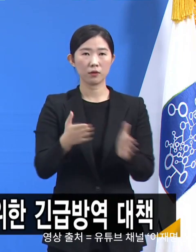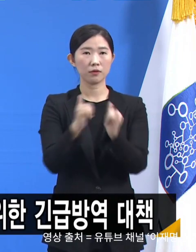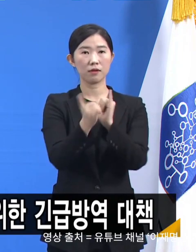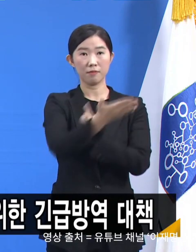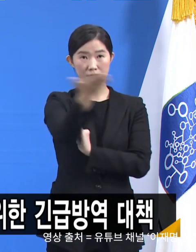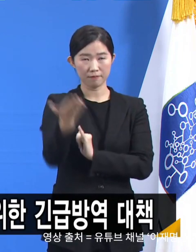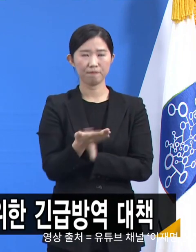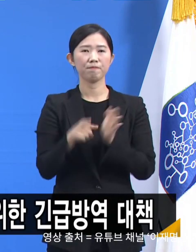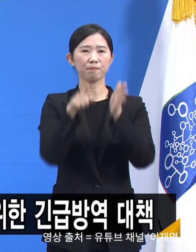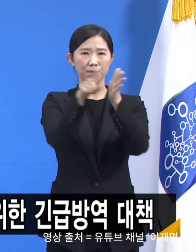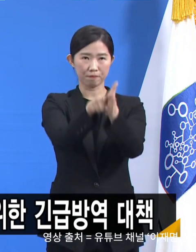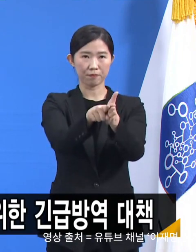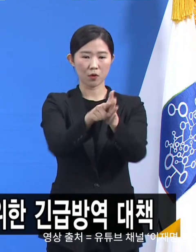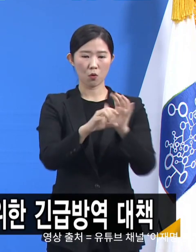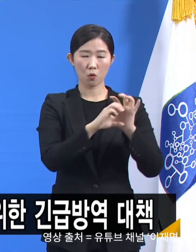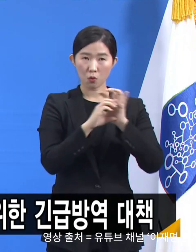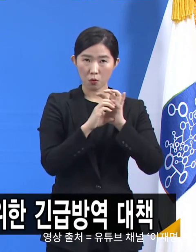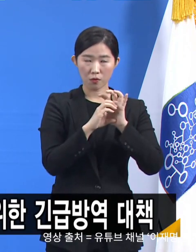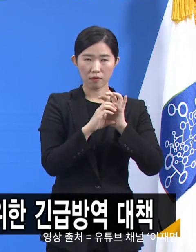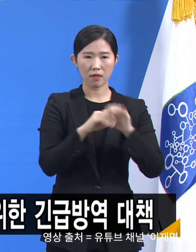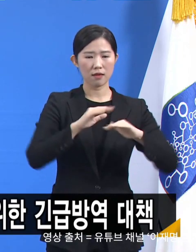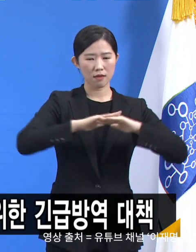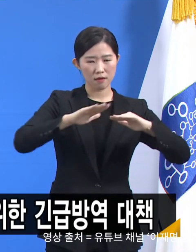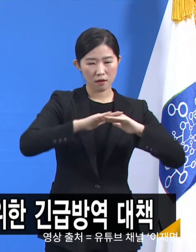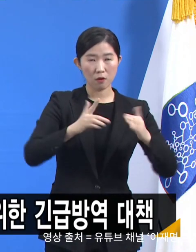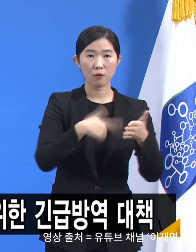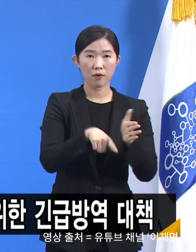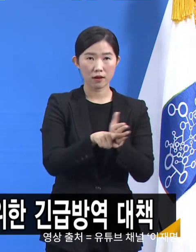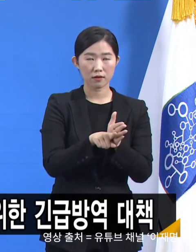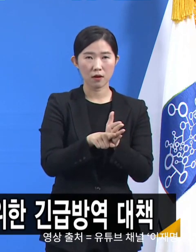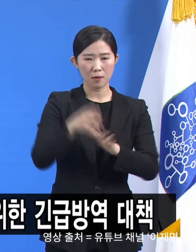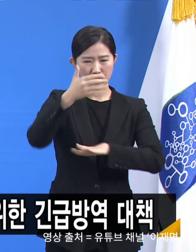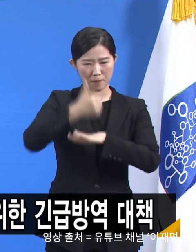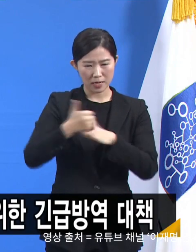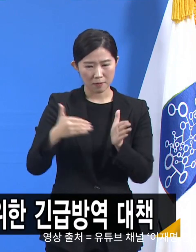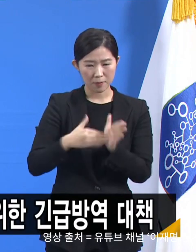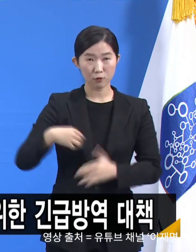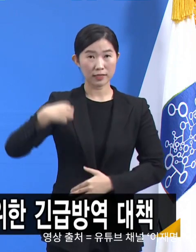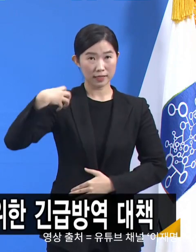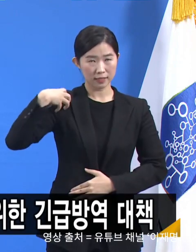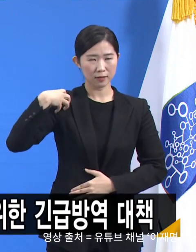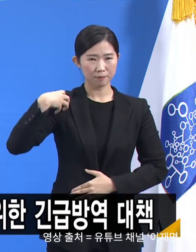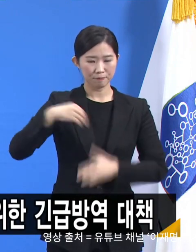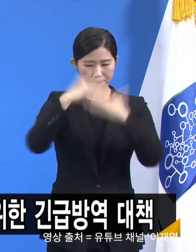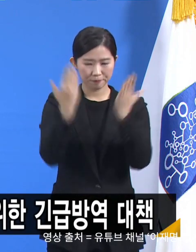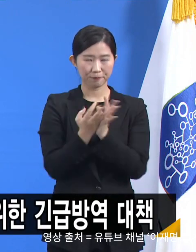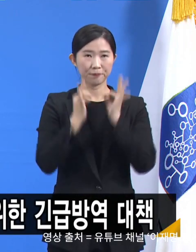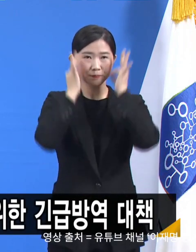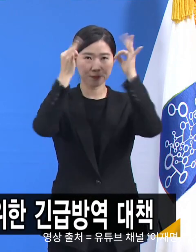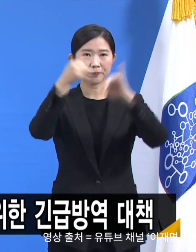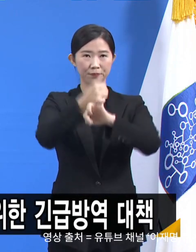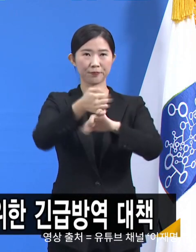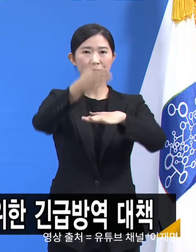믿고 코로나19 극복을 위해서 끝까지 부여된 책임을 다하겠습니다. 감사합니다. 감사합니다.